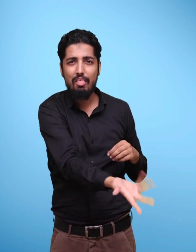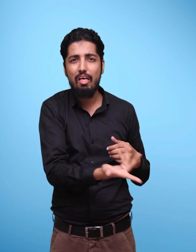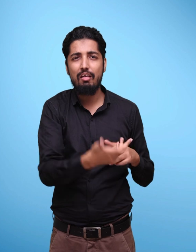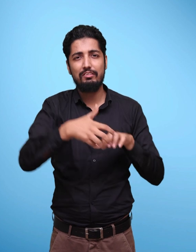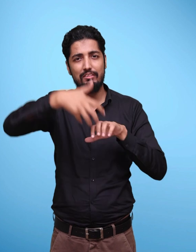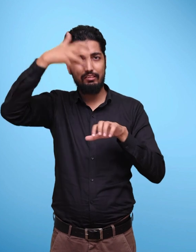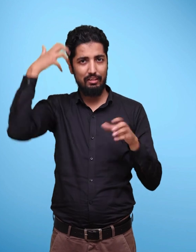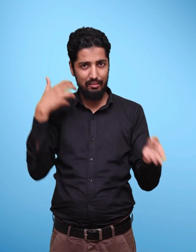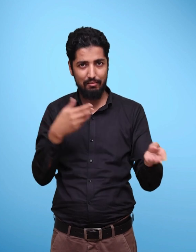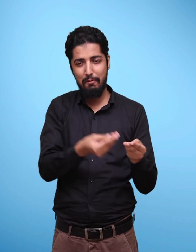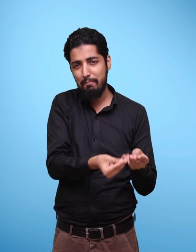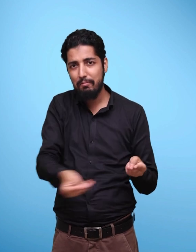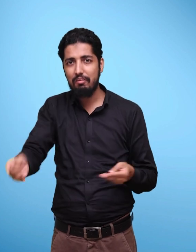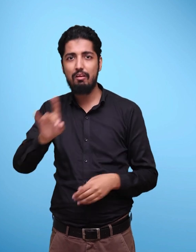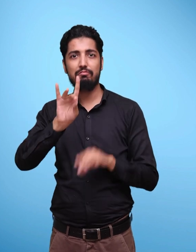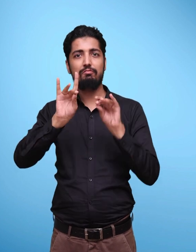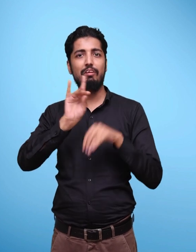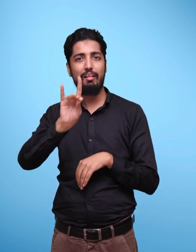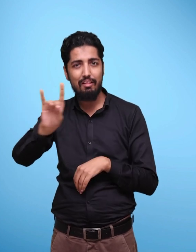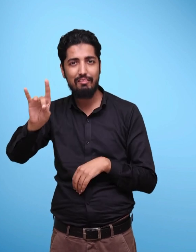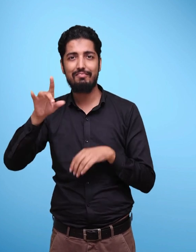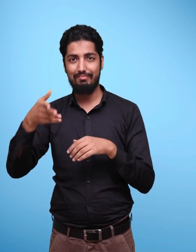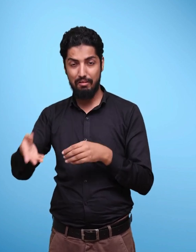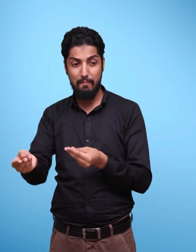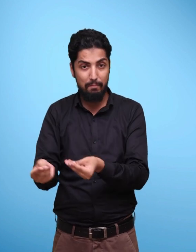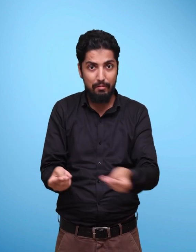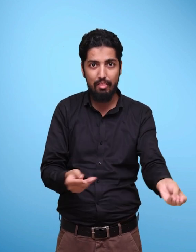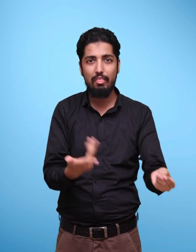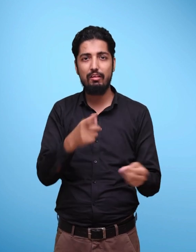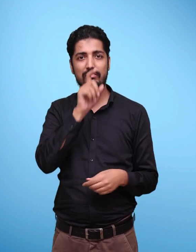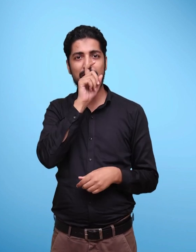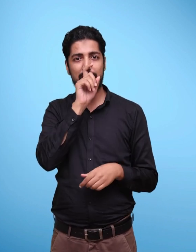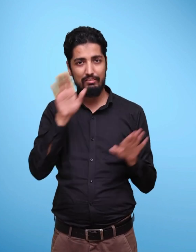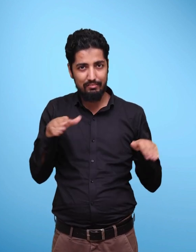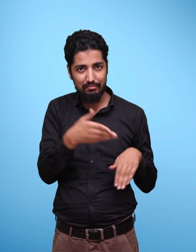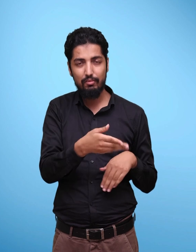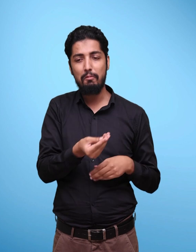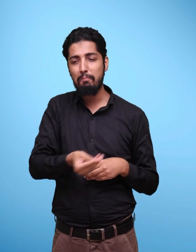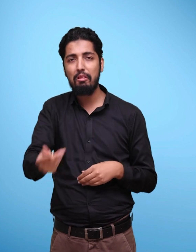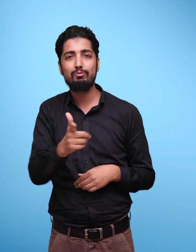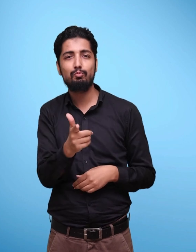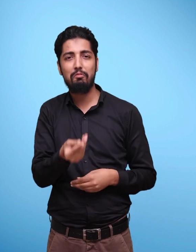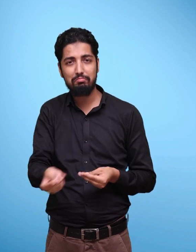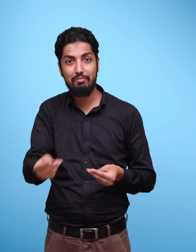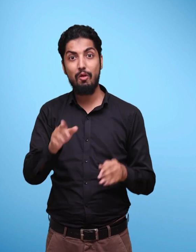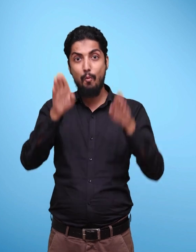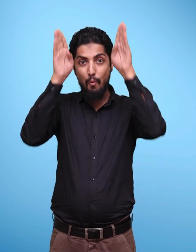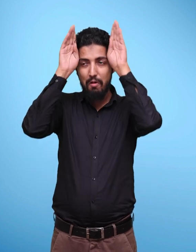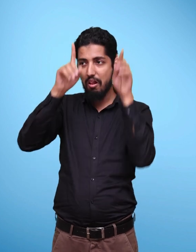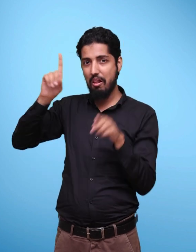side branch and an owl is peeping out of his nest located at the center of tree trunk.